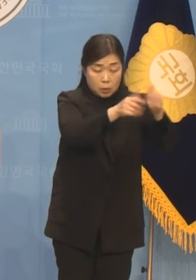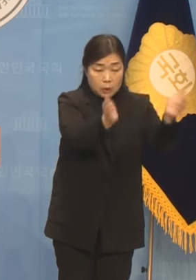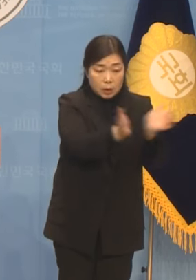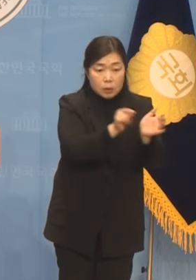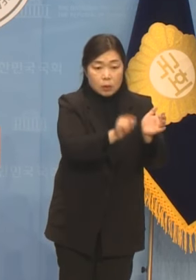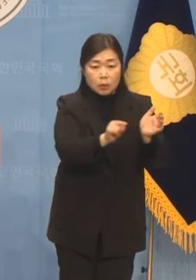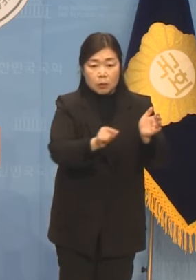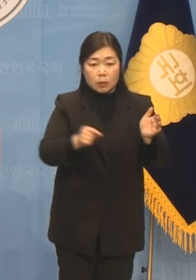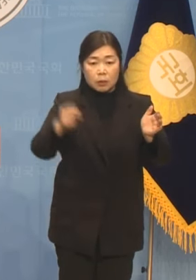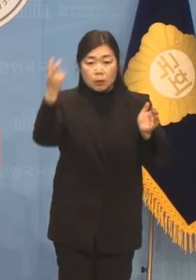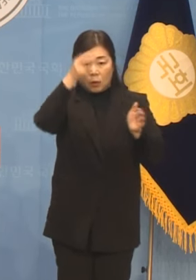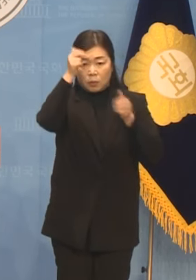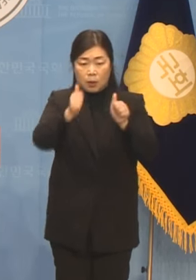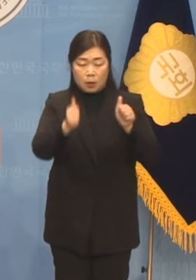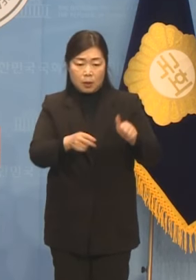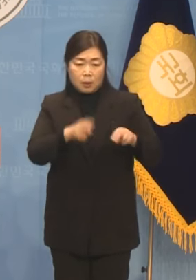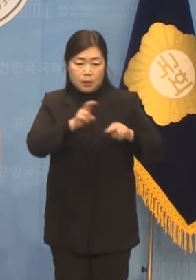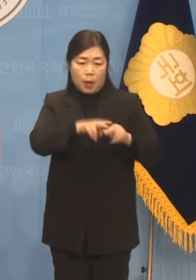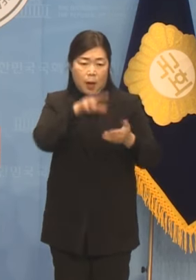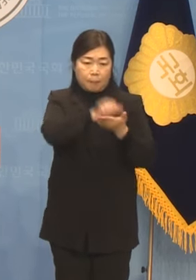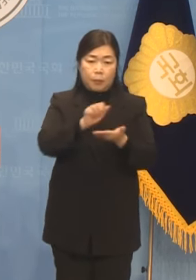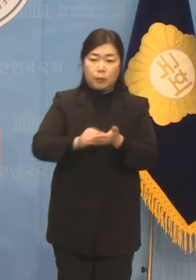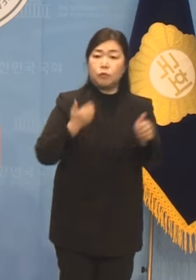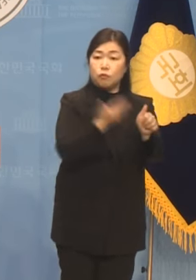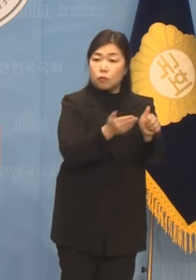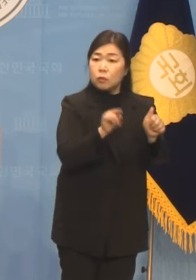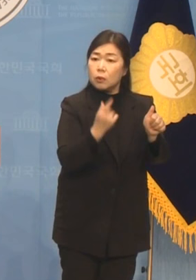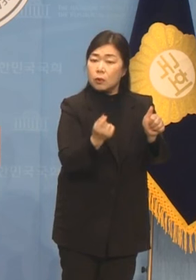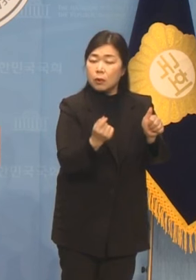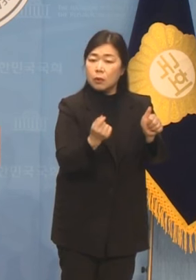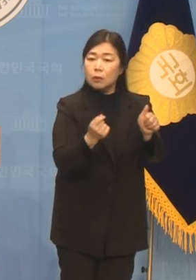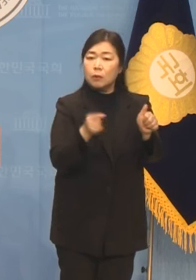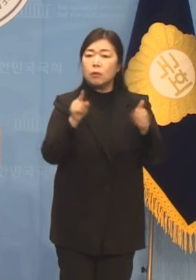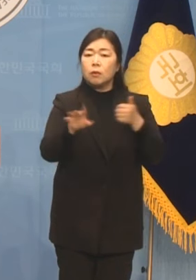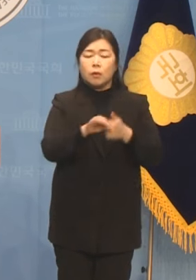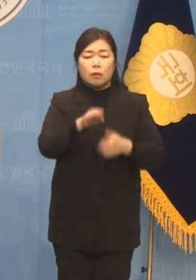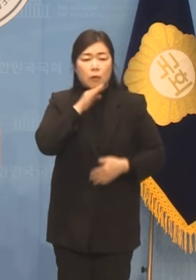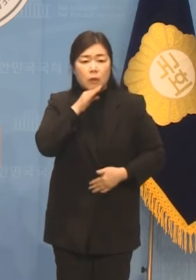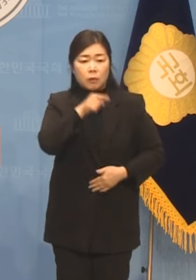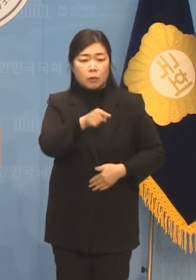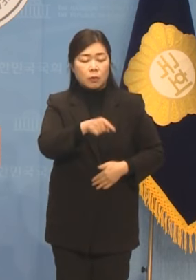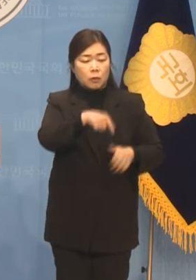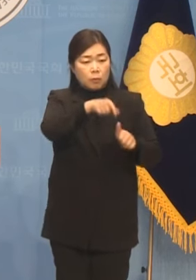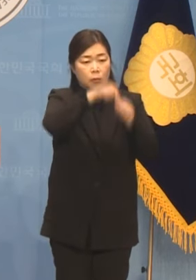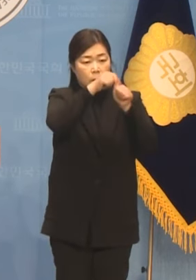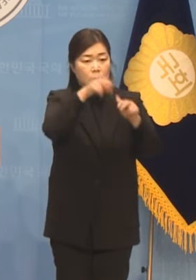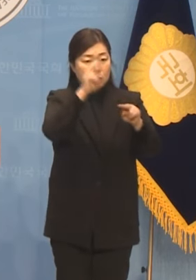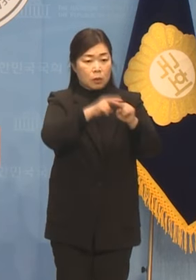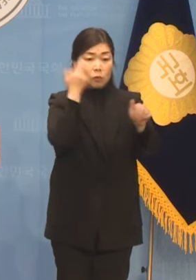의심이 될 정도로 이것이 누구를 위한 결정인지 참으로 괴탄스러울 따름입니다.